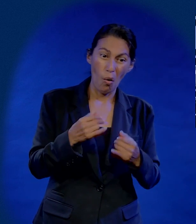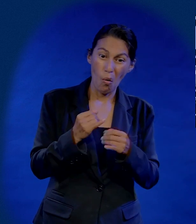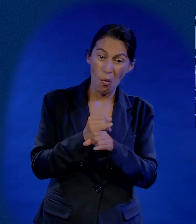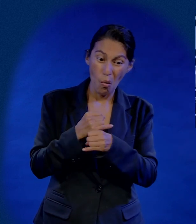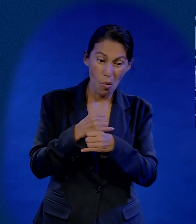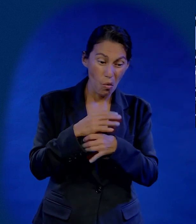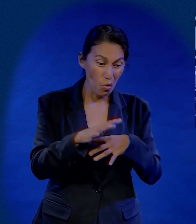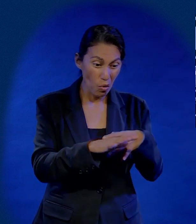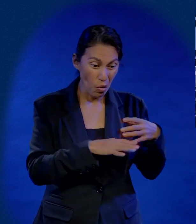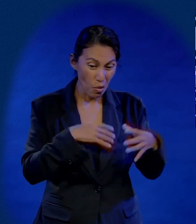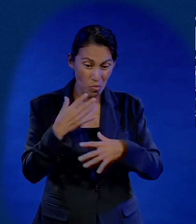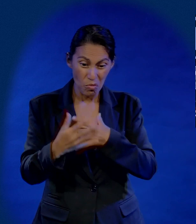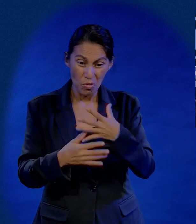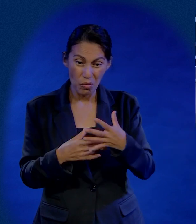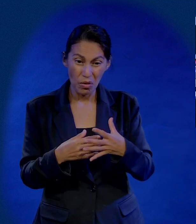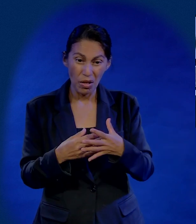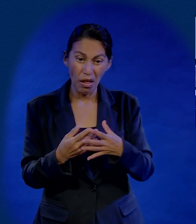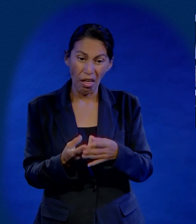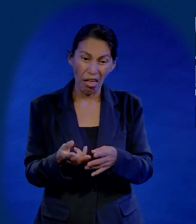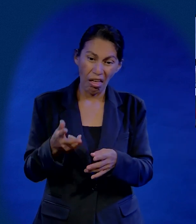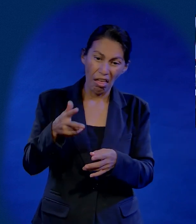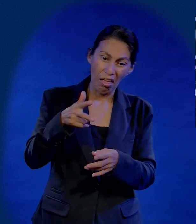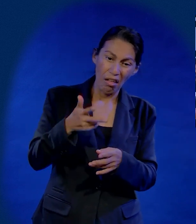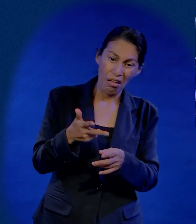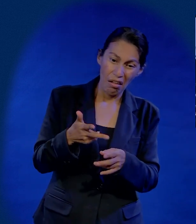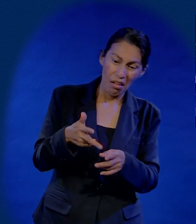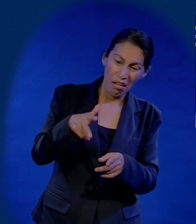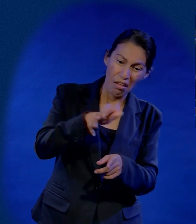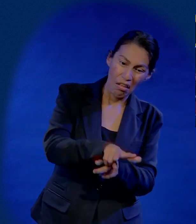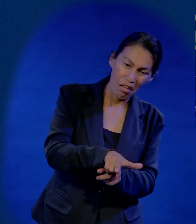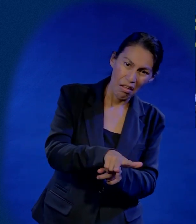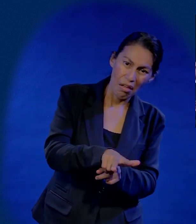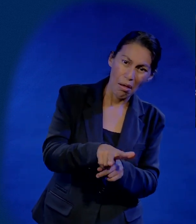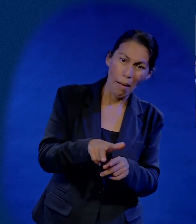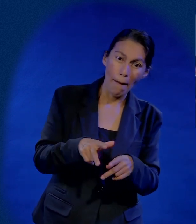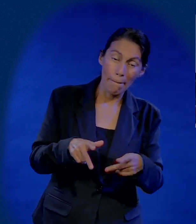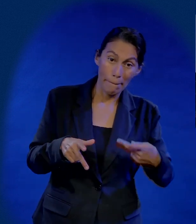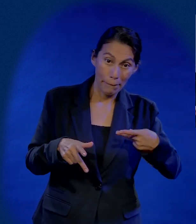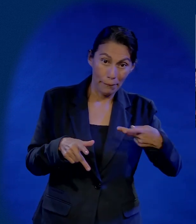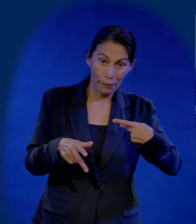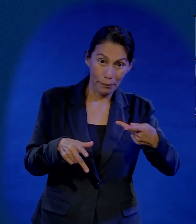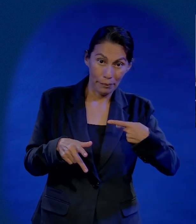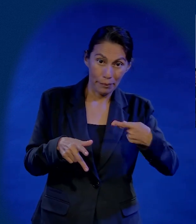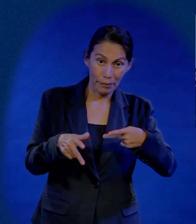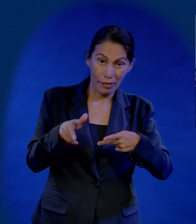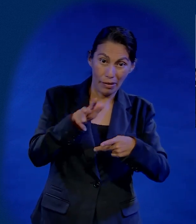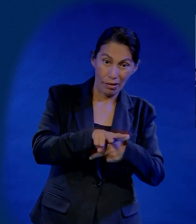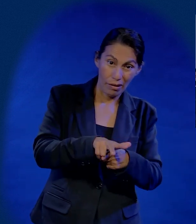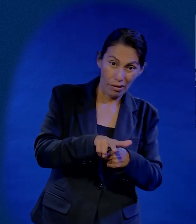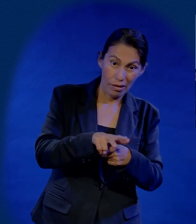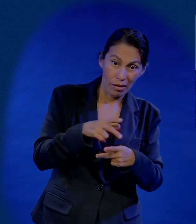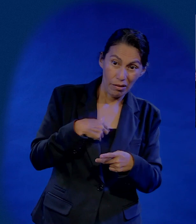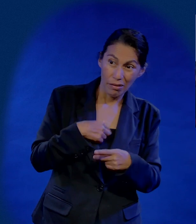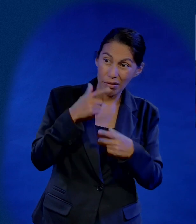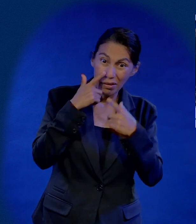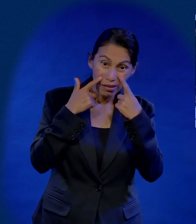de pronto empecé a dar vueltas. Los jugos botaron, todo arriba, el triciclo me cayó en la pierna. Y yo quería llorar.